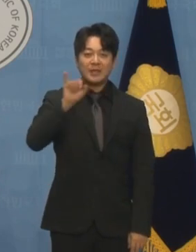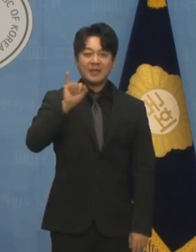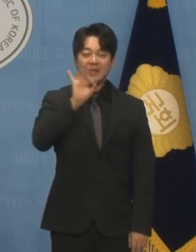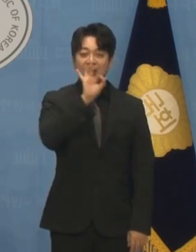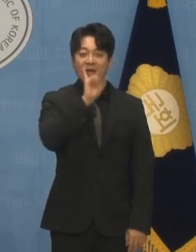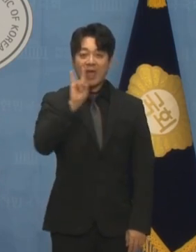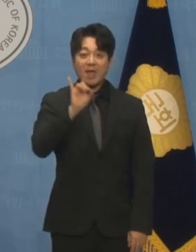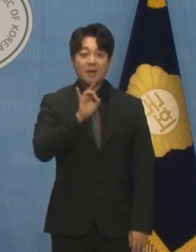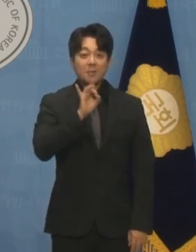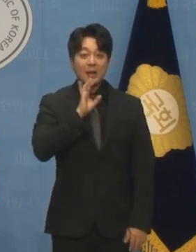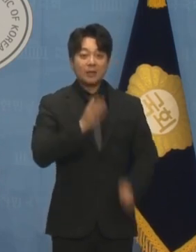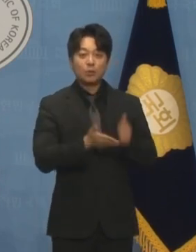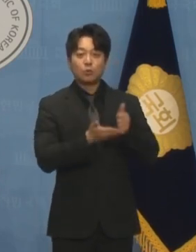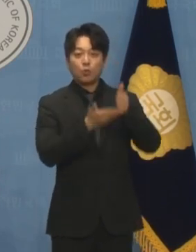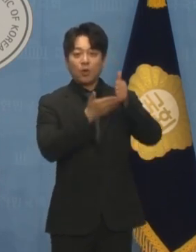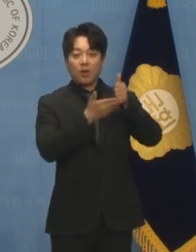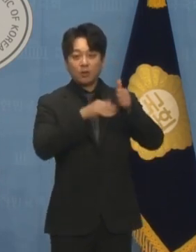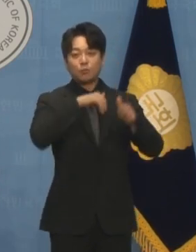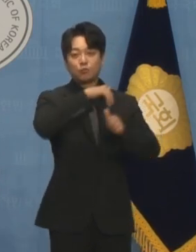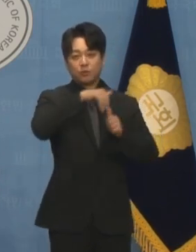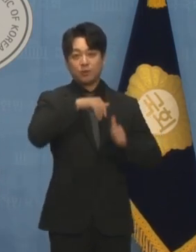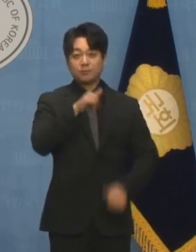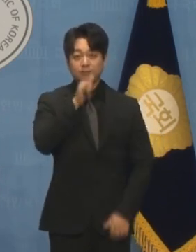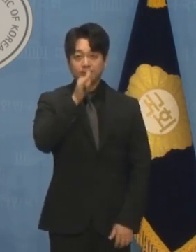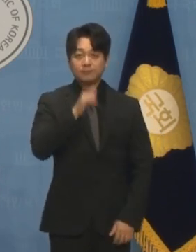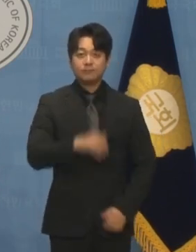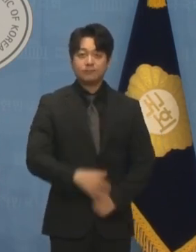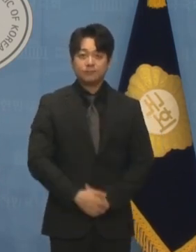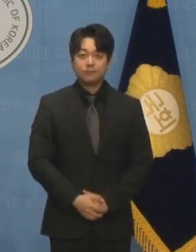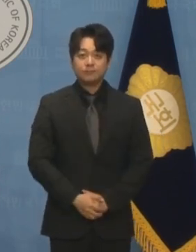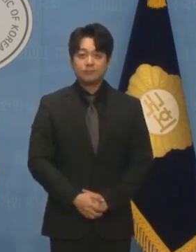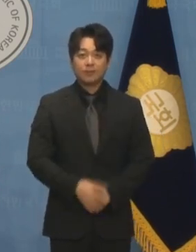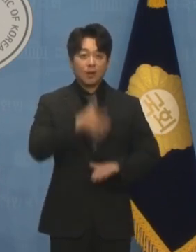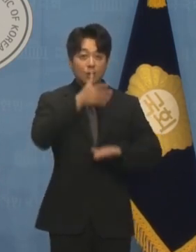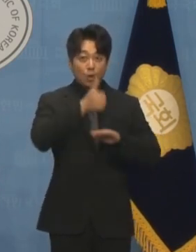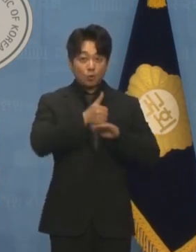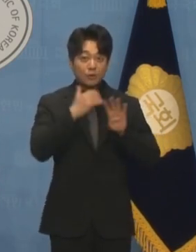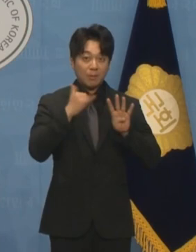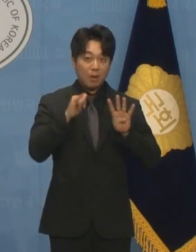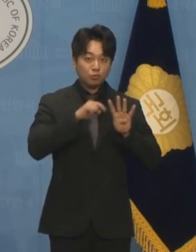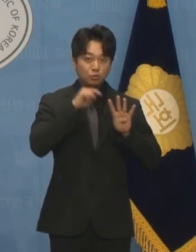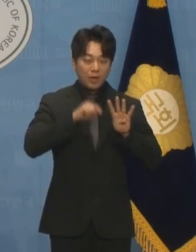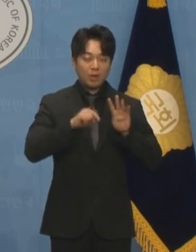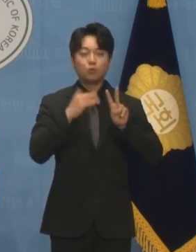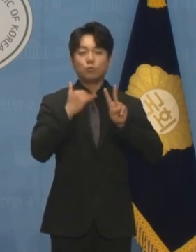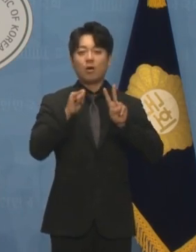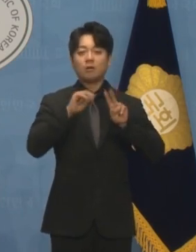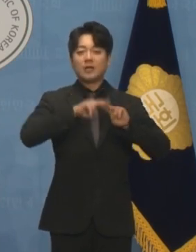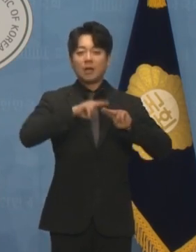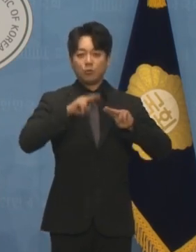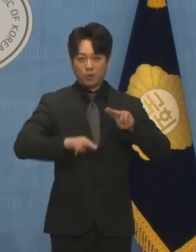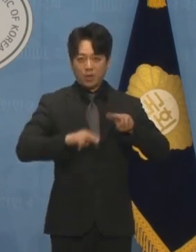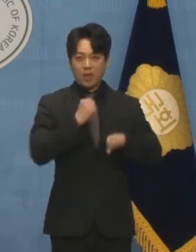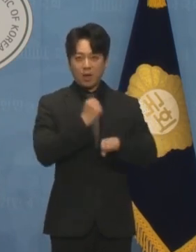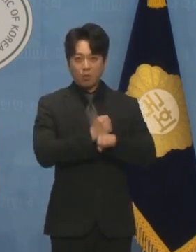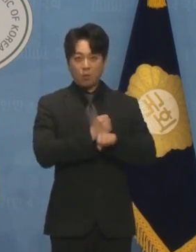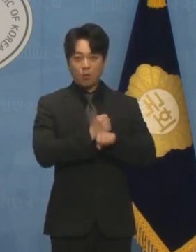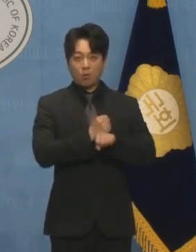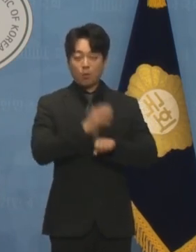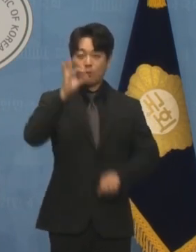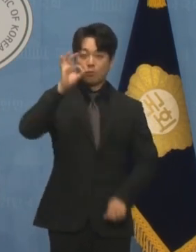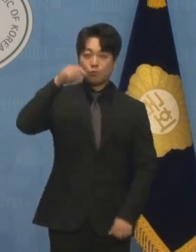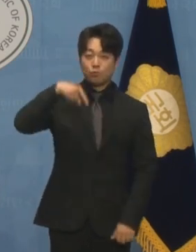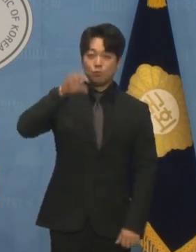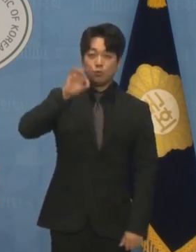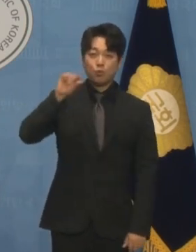돌변했습니다. 결국 두 명의 후보가 사퇴하고 남은 우원식 의원과